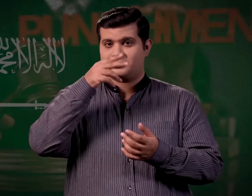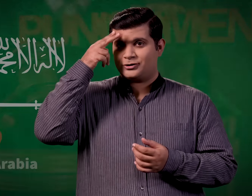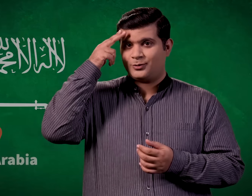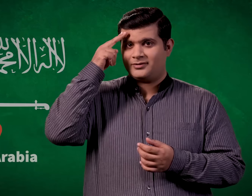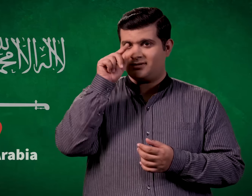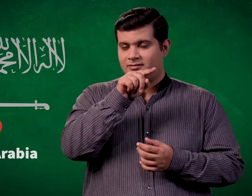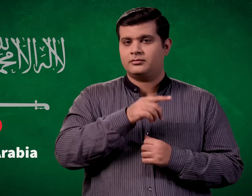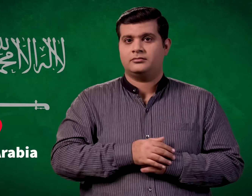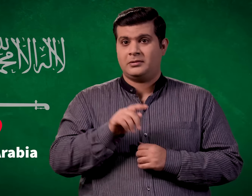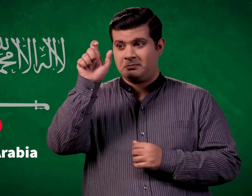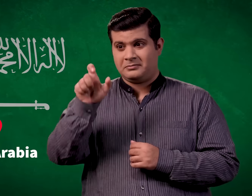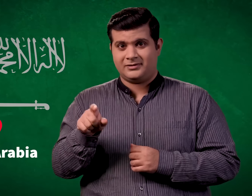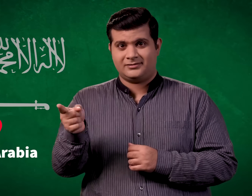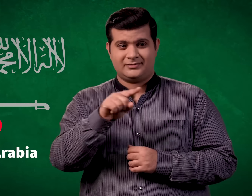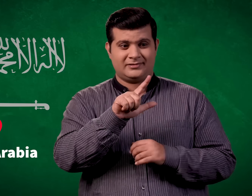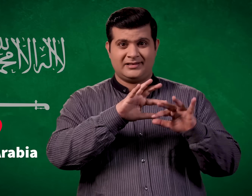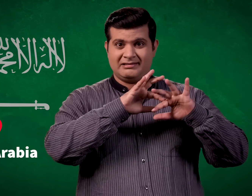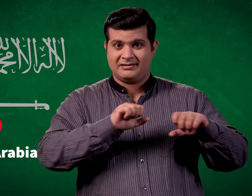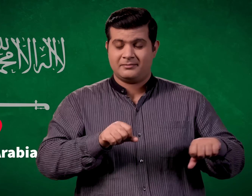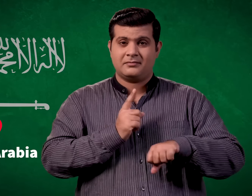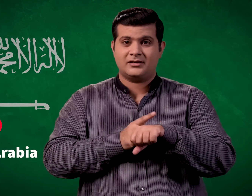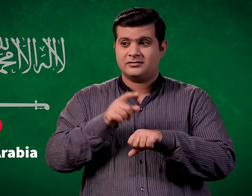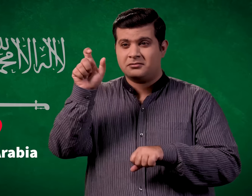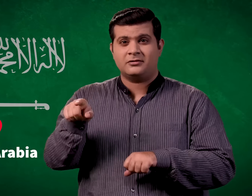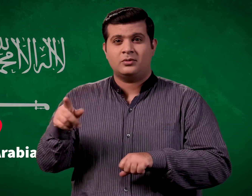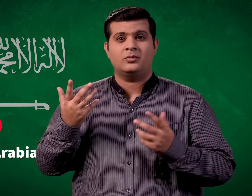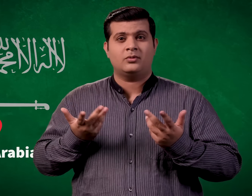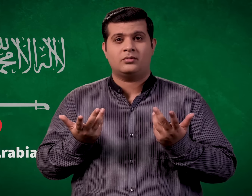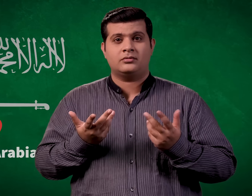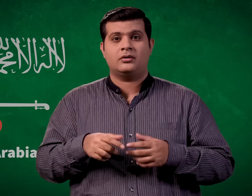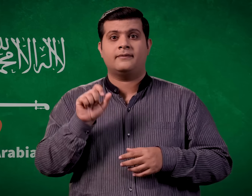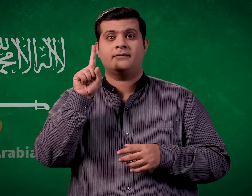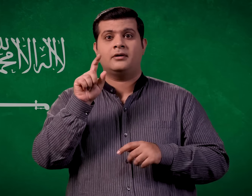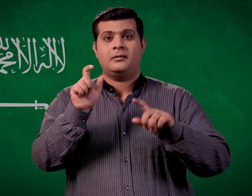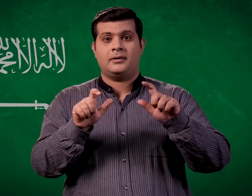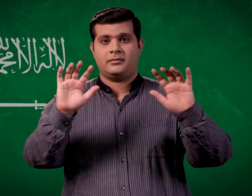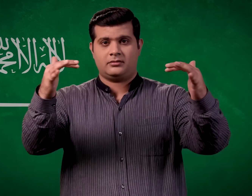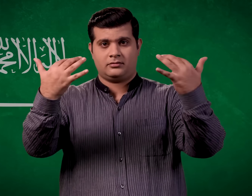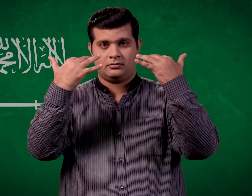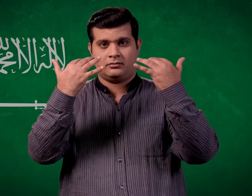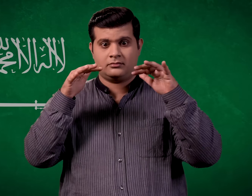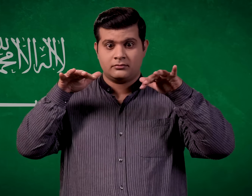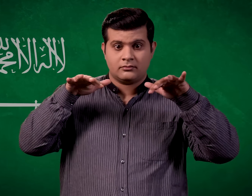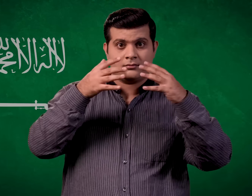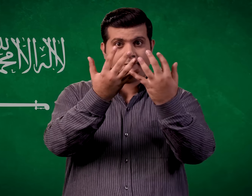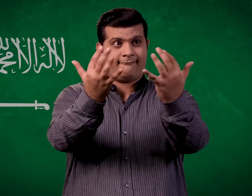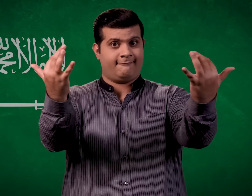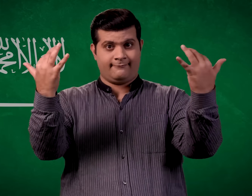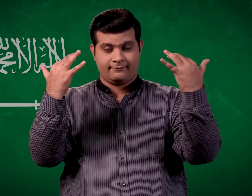साउदिय अरब में बलातकारियों को कैसे सजा दी जाती है पहले जन्ता इकटा होती है और अपरादी को घुटने